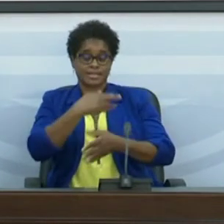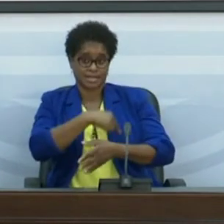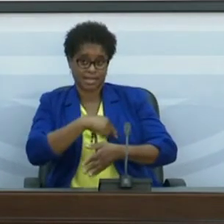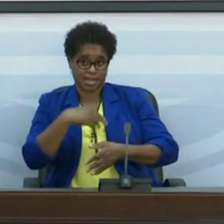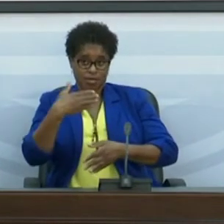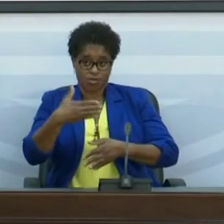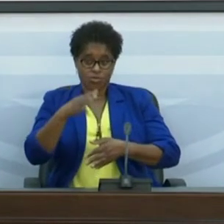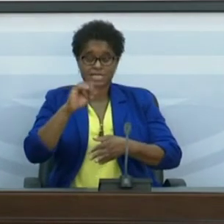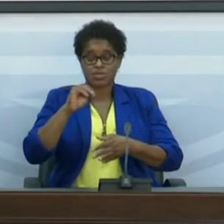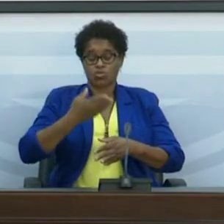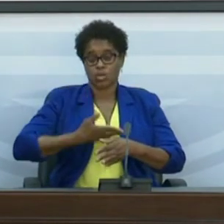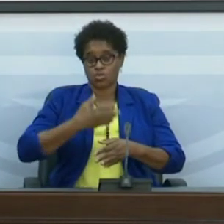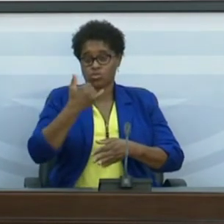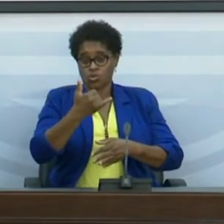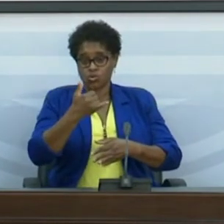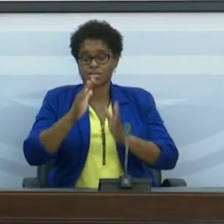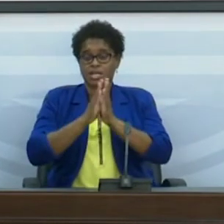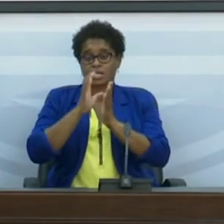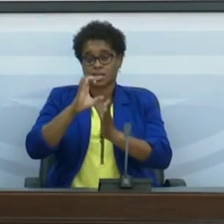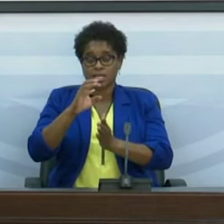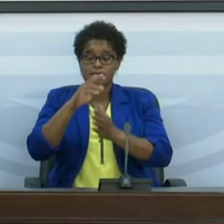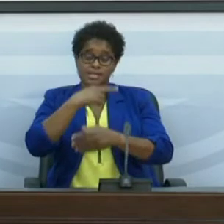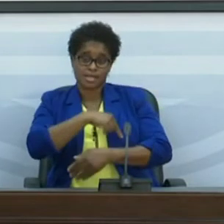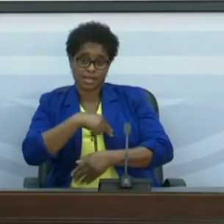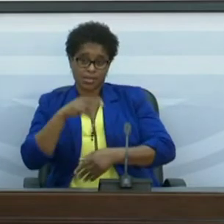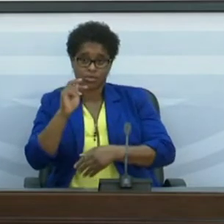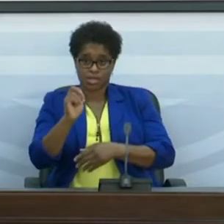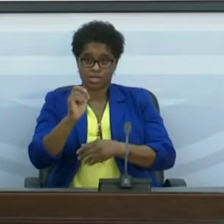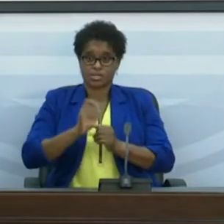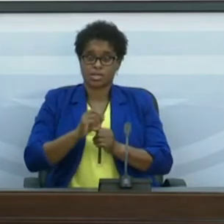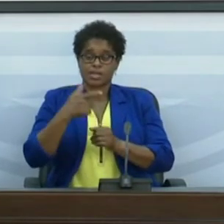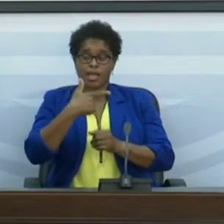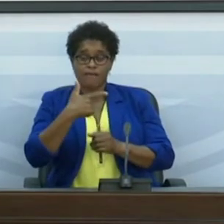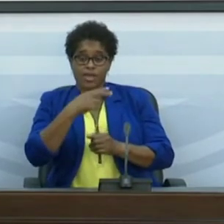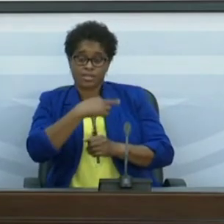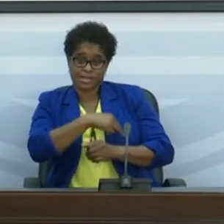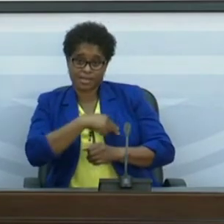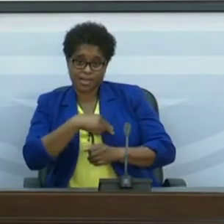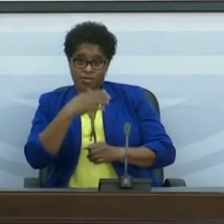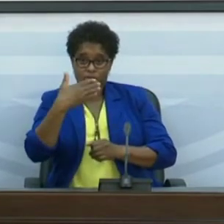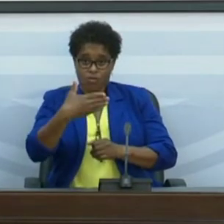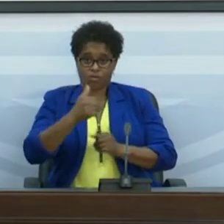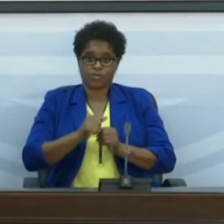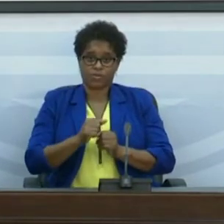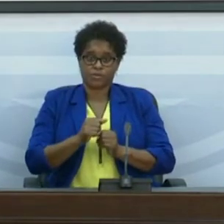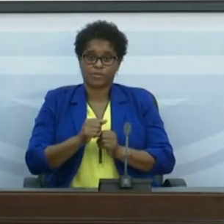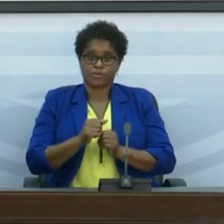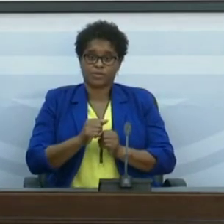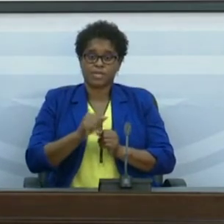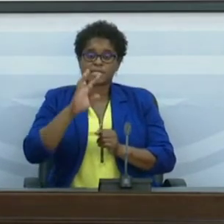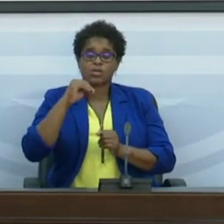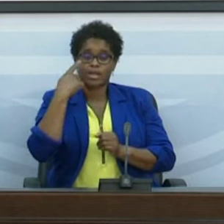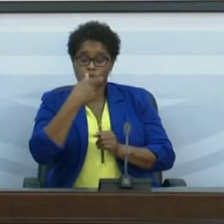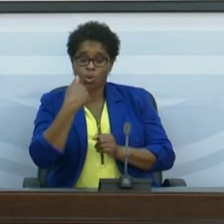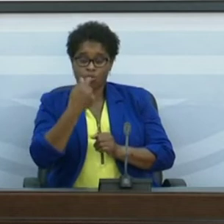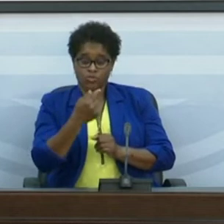São Domingos, 2, Santa Catarina de Santiago, 3, Tarrafal de Santiago, 1, São